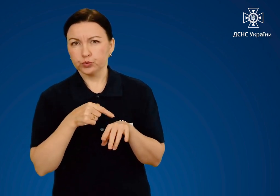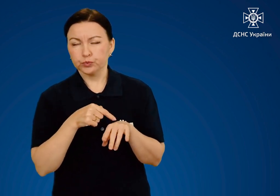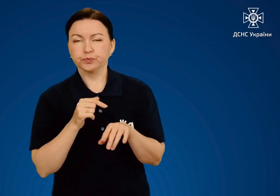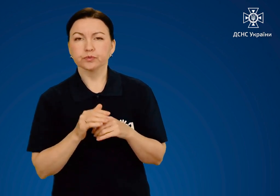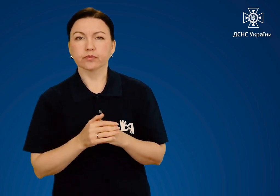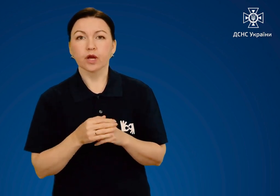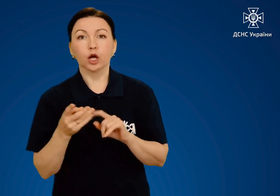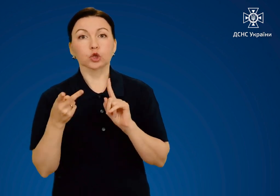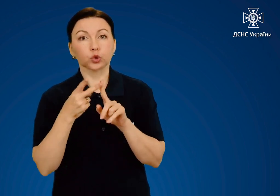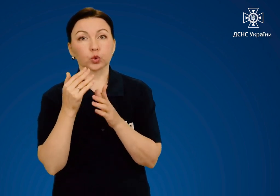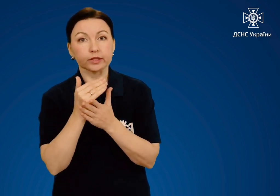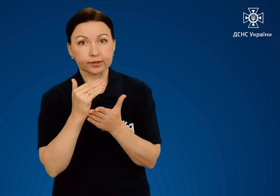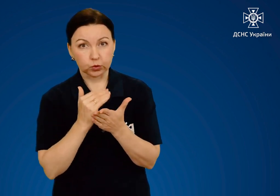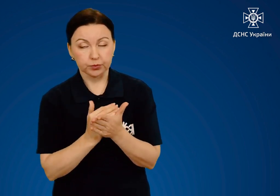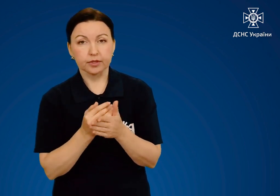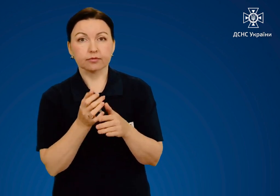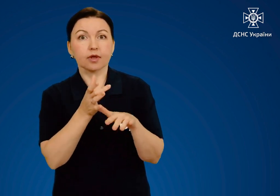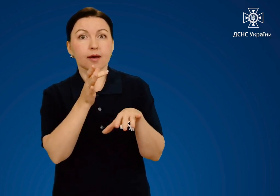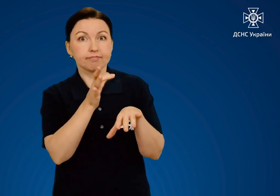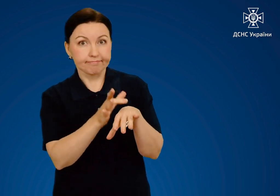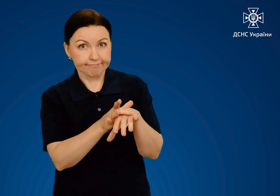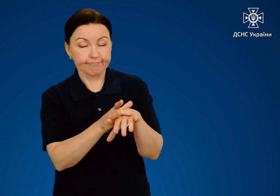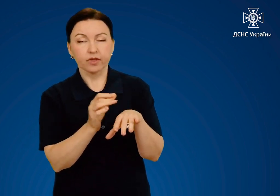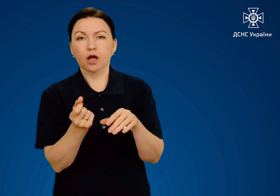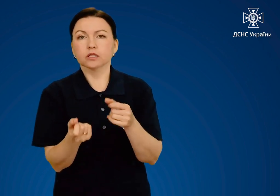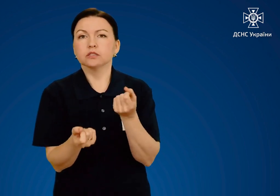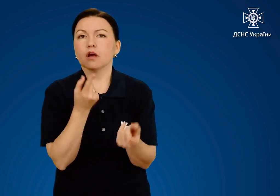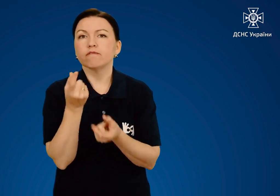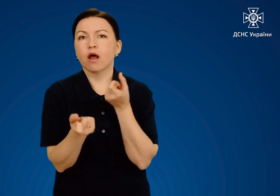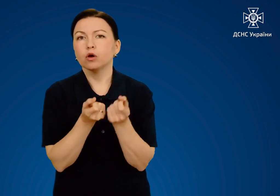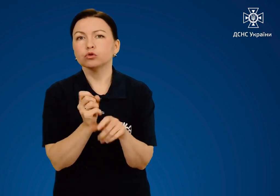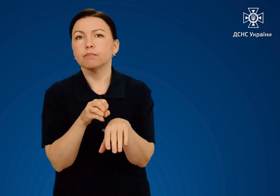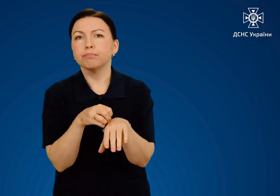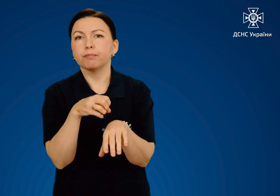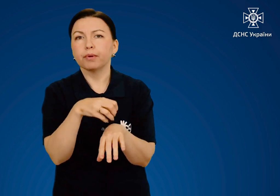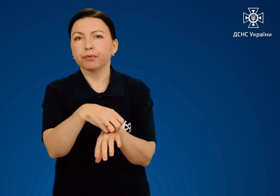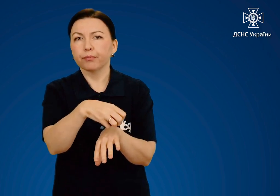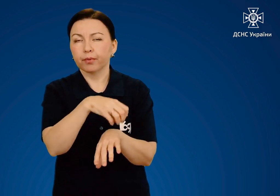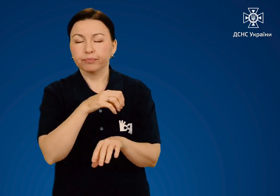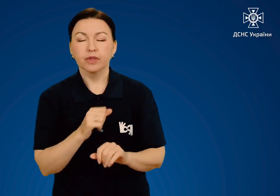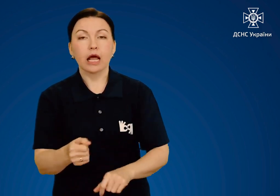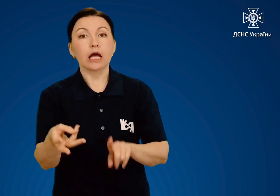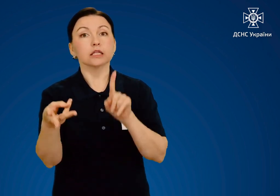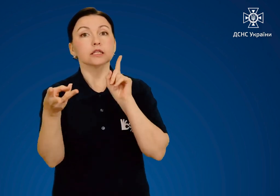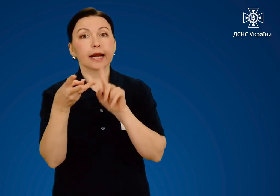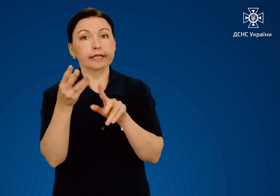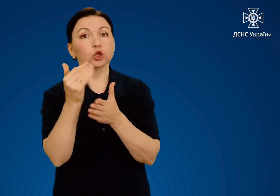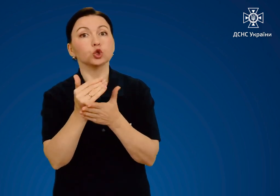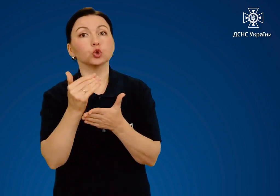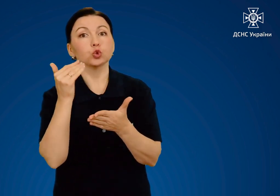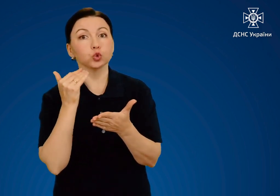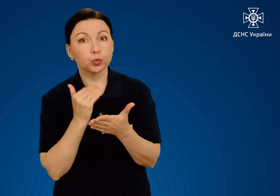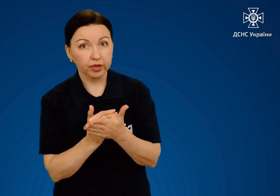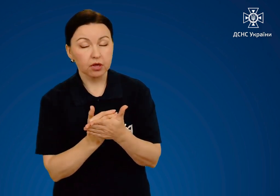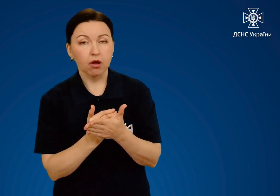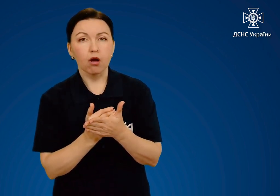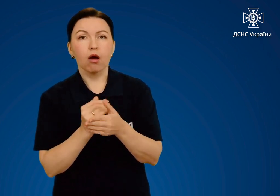опіках другого ступеню на травмованій ділянці з'являються похері, а при опіку третього